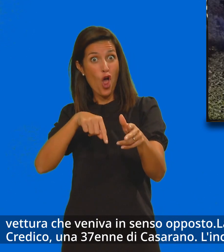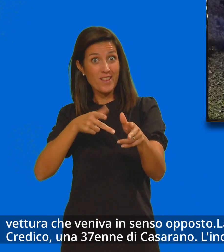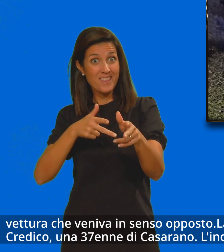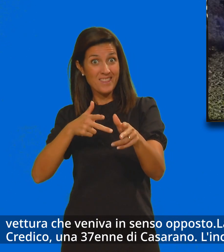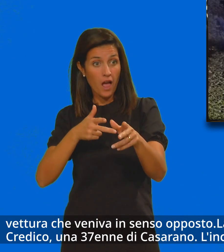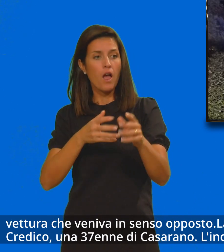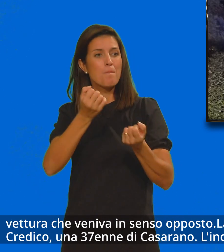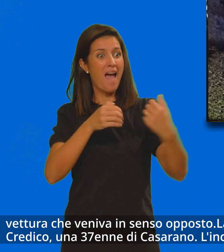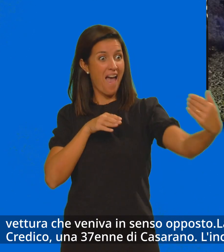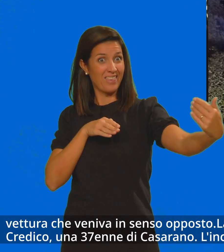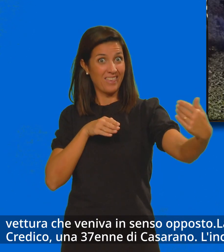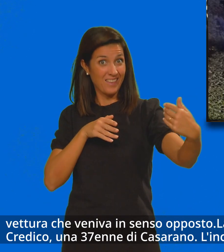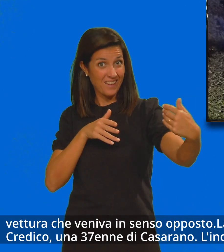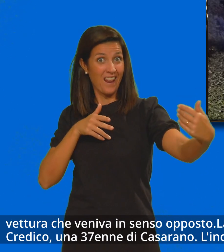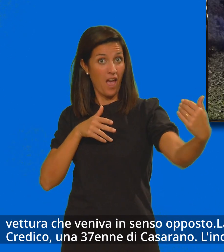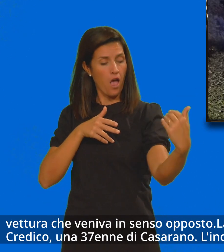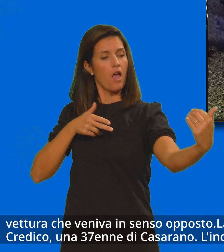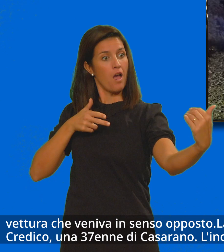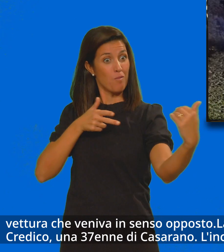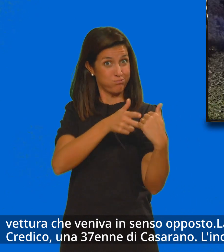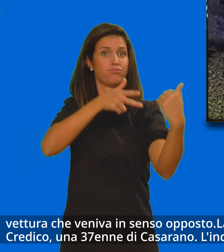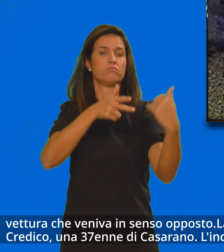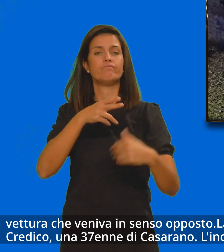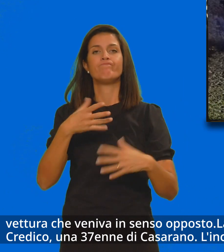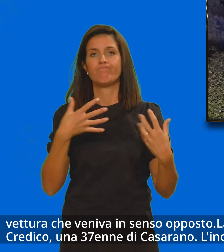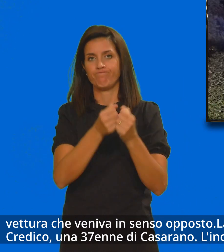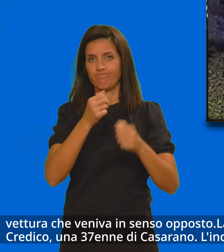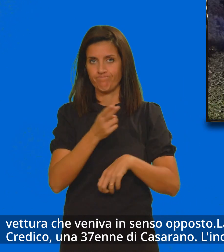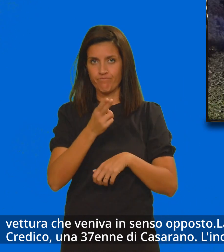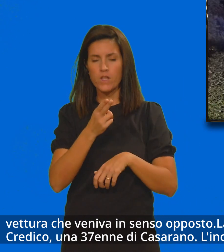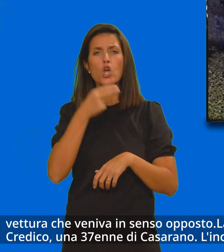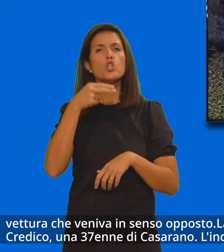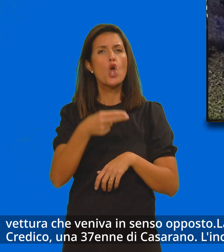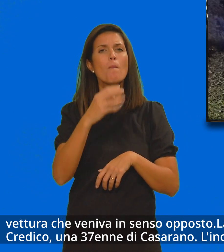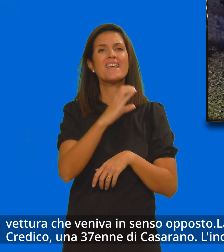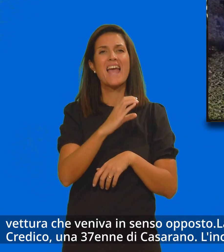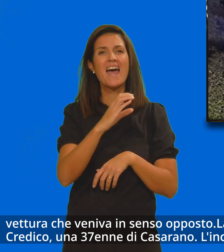opposto La vittima è chiara di credito una 37enne di Casarano